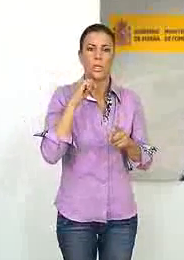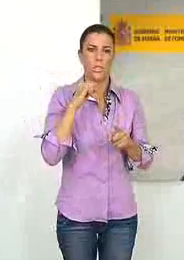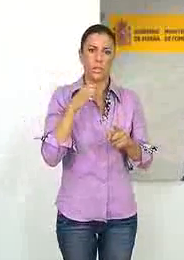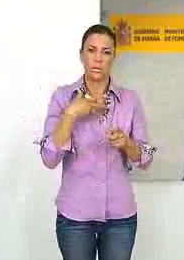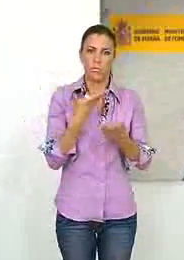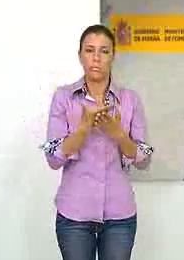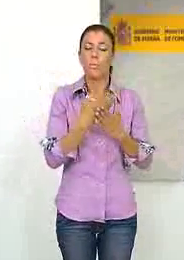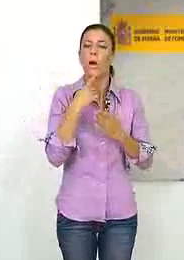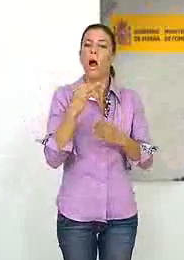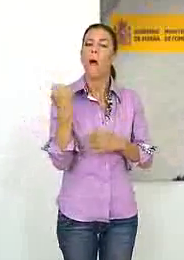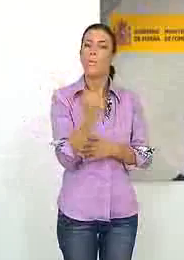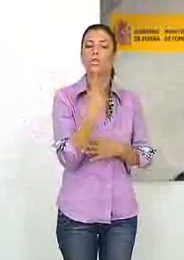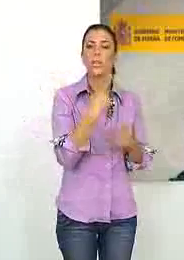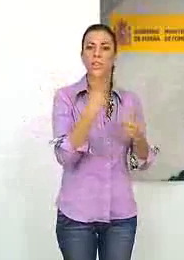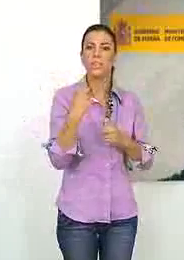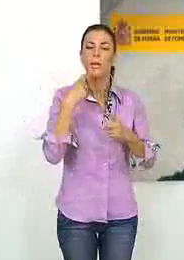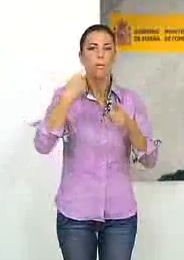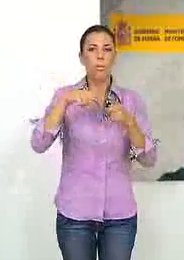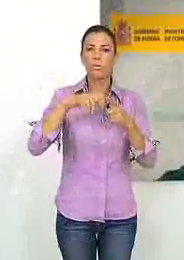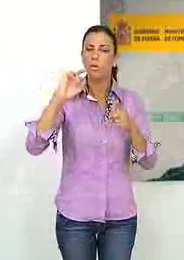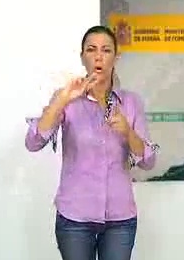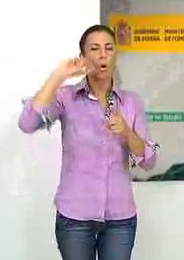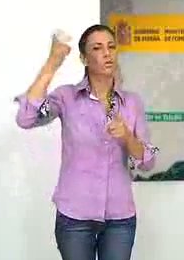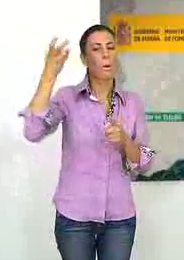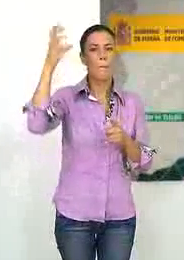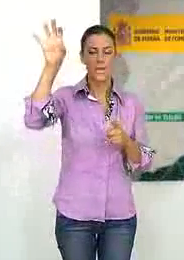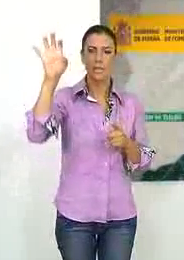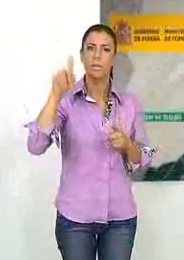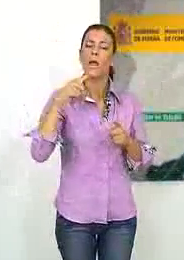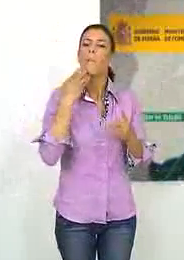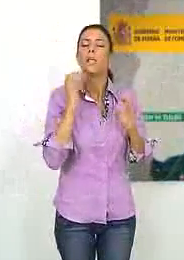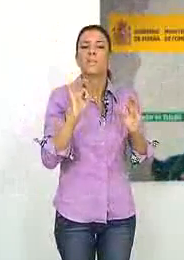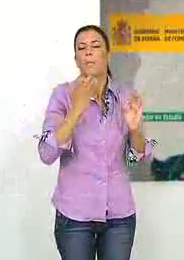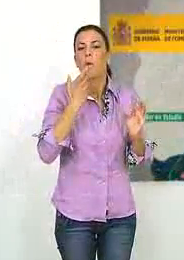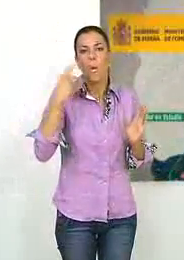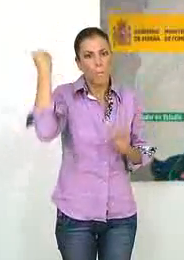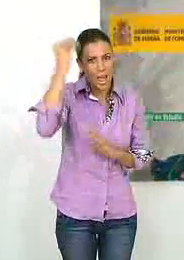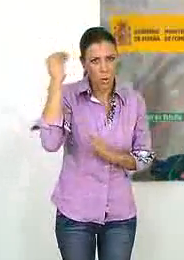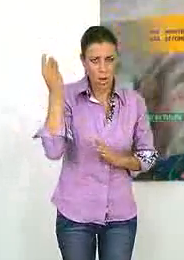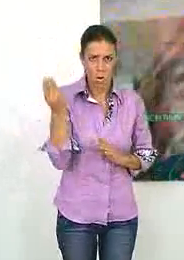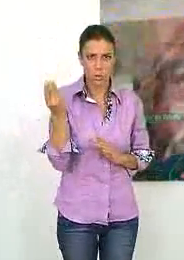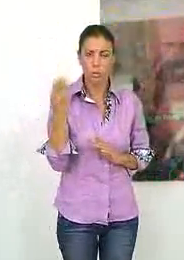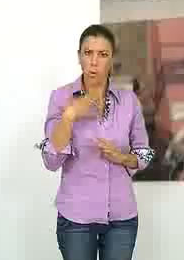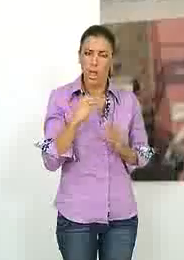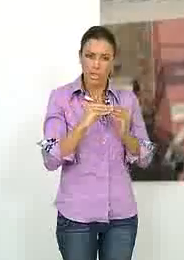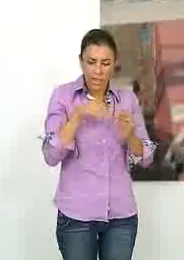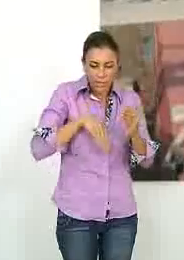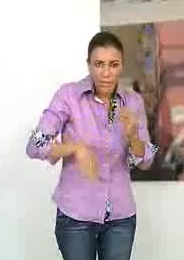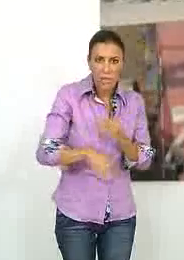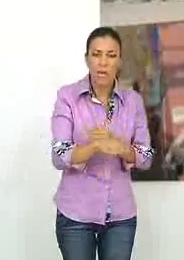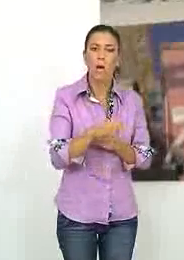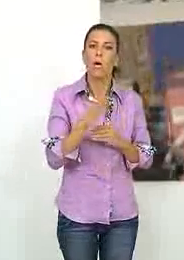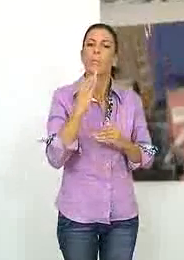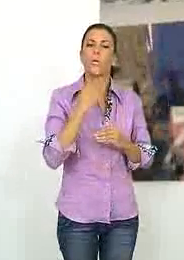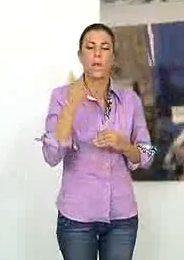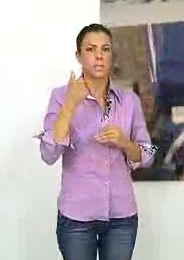supondrá un apoyo a la entrada de productos procedentes de terceros países, de manera especial marruecos, en lugar de dar un impulso